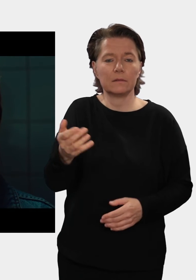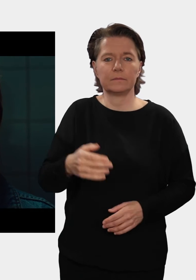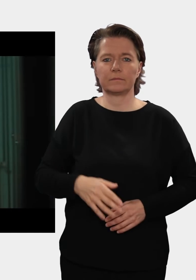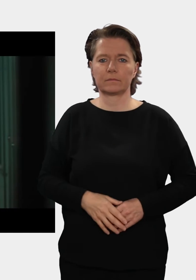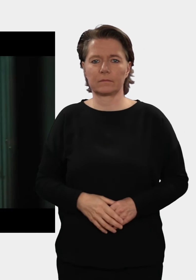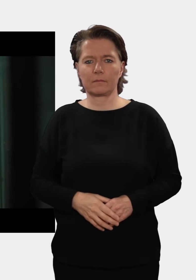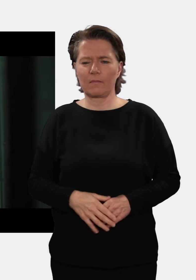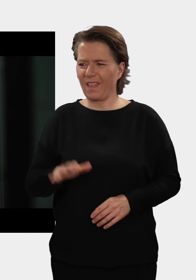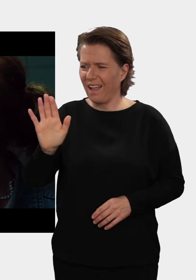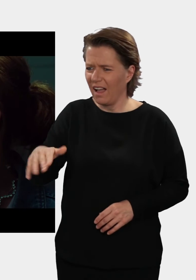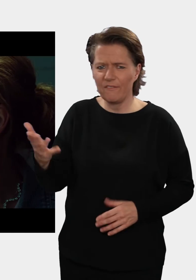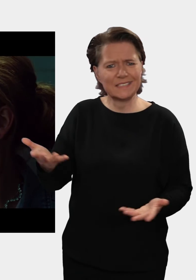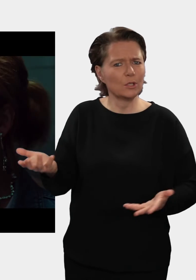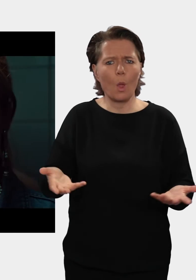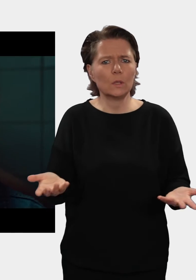Was ist denn hier los? Äh,